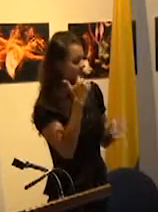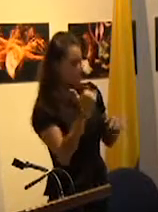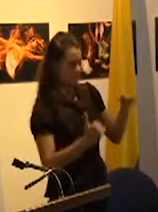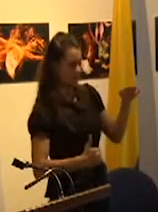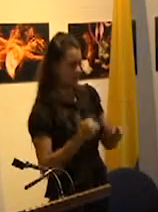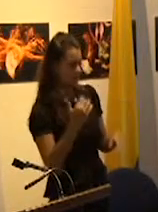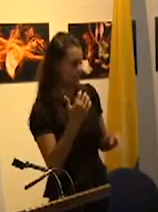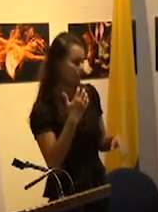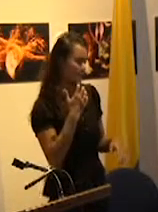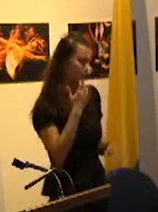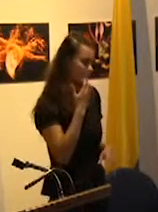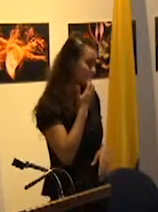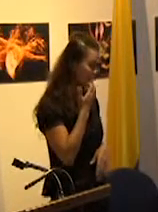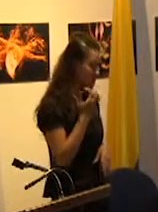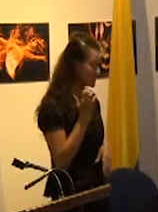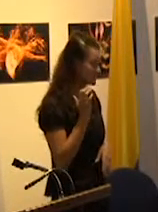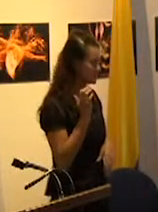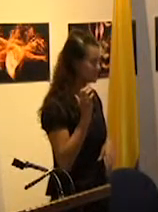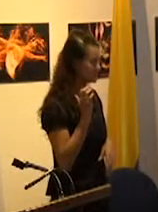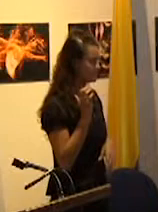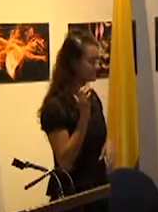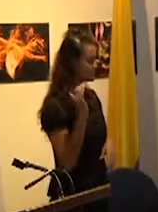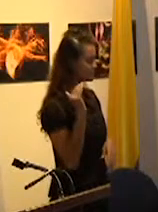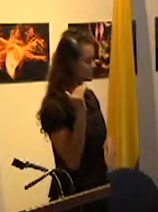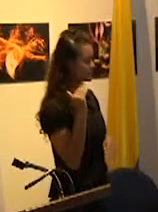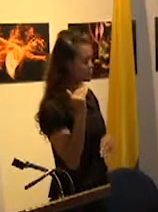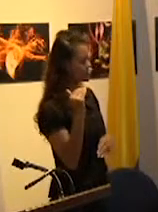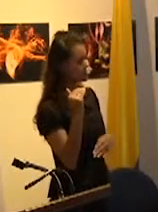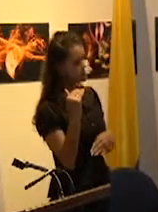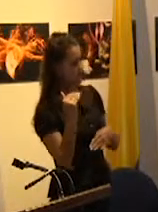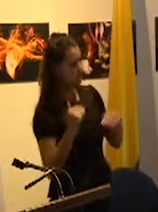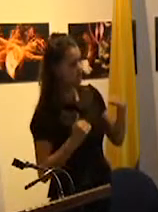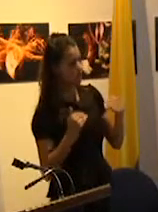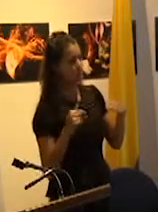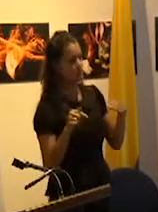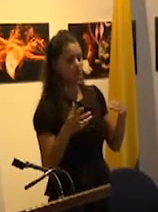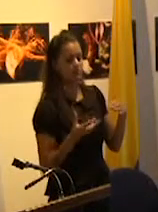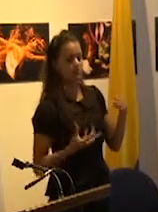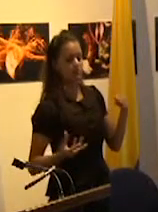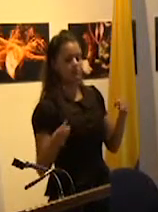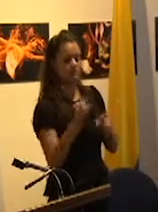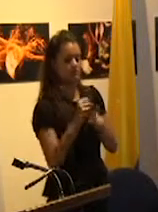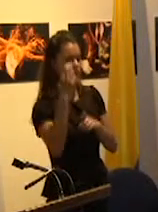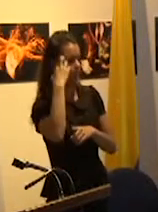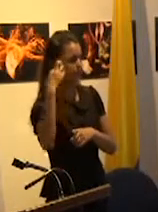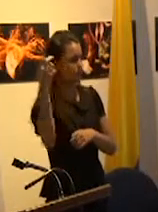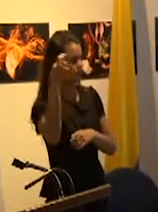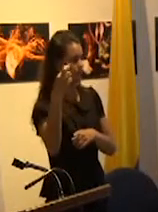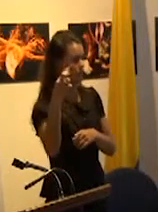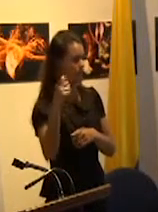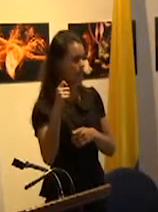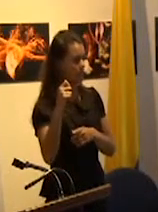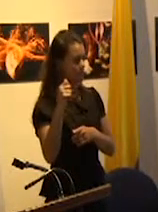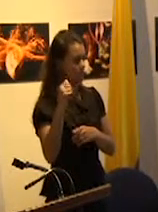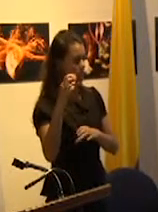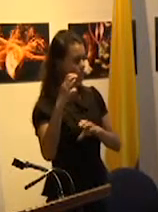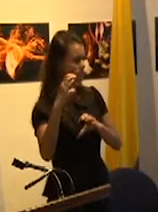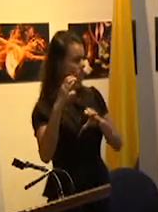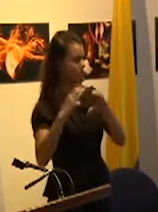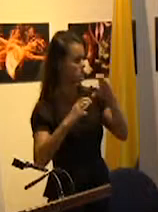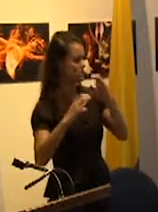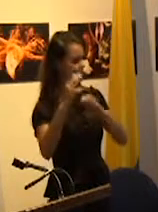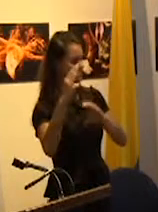manera que por ejemplo la desigualdad de ingresos entre una categoría socioprofesional como la de los